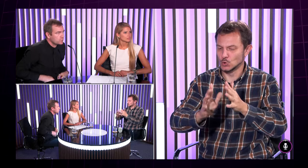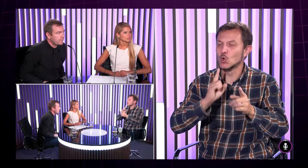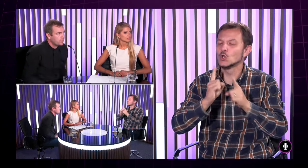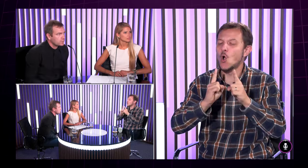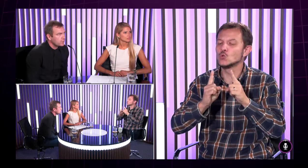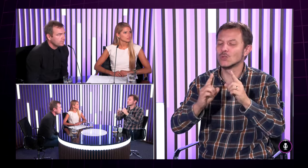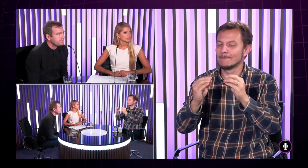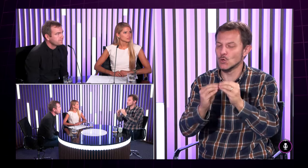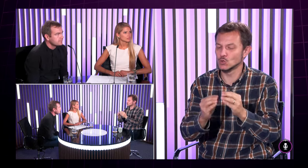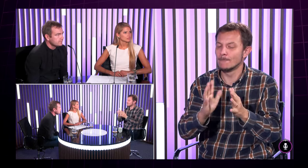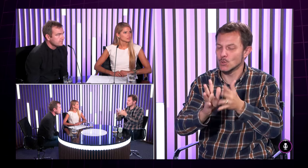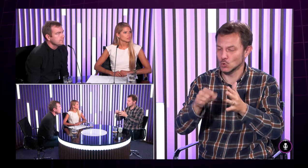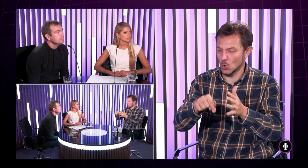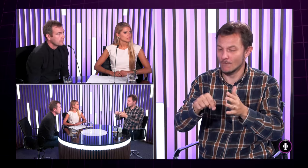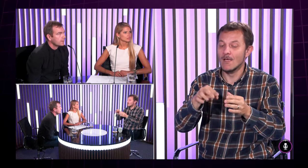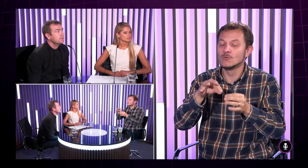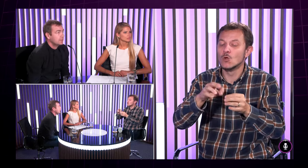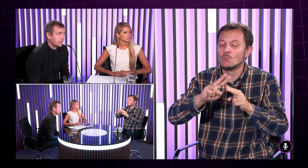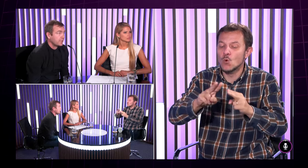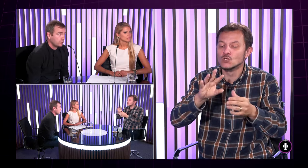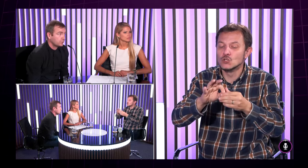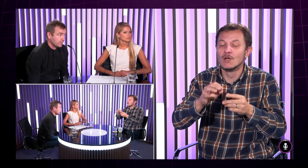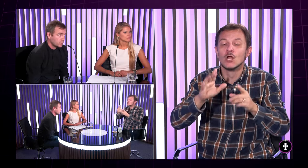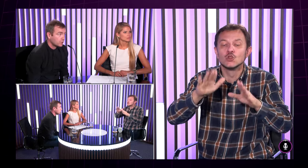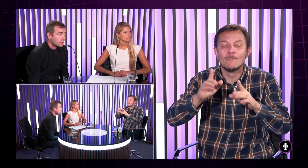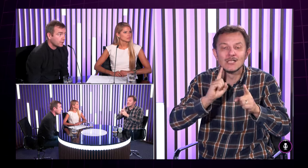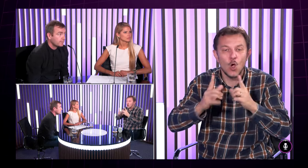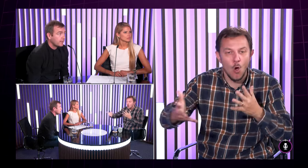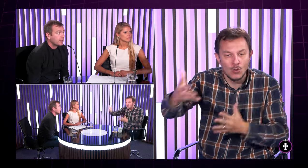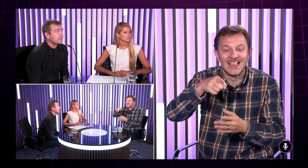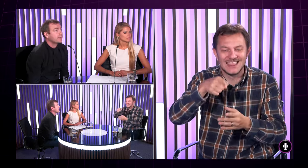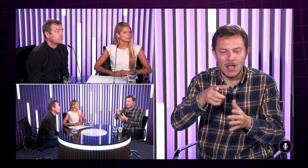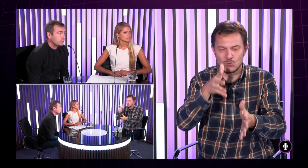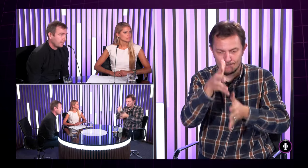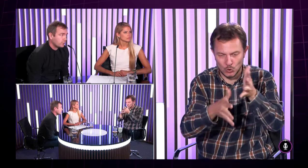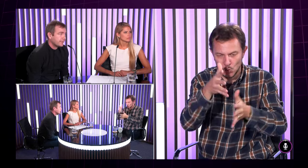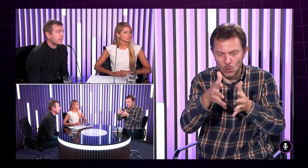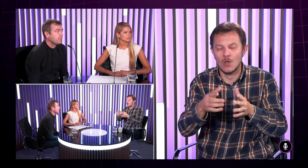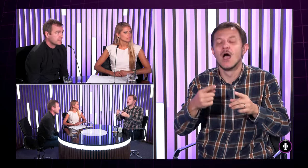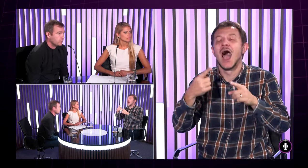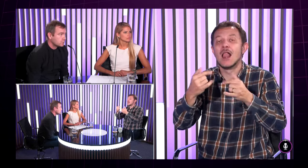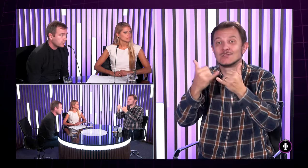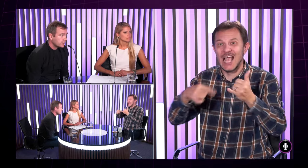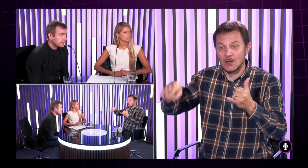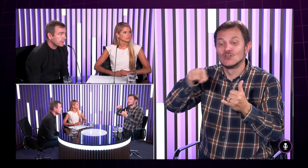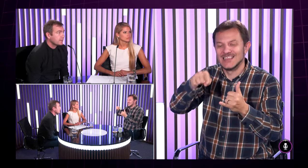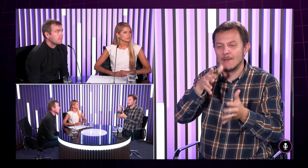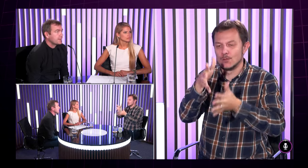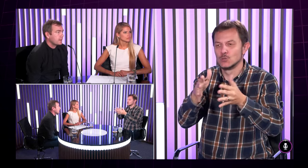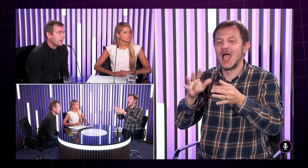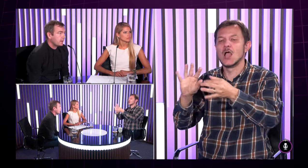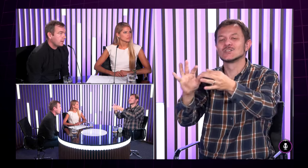tá sústava posunkov ako na dohodnutých posunkoch napríklad sú to tam potom aj nejaké domáce posunky